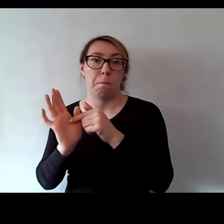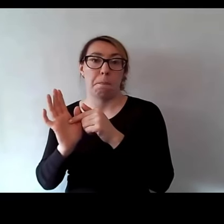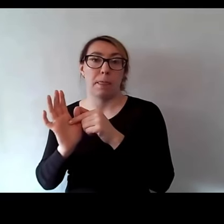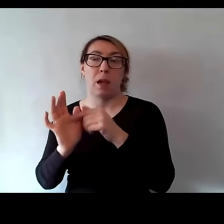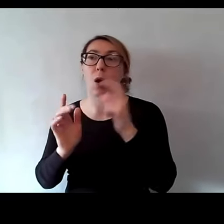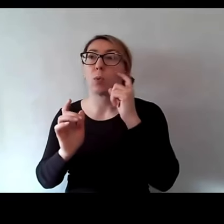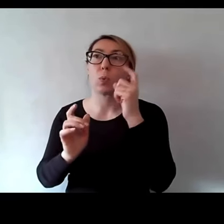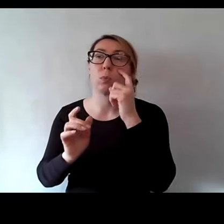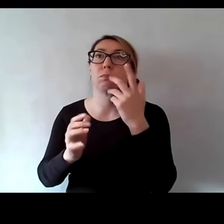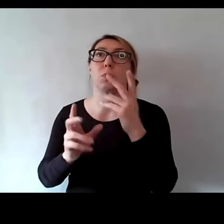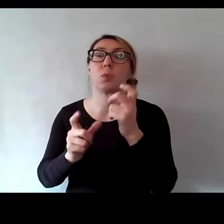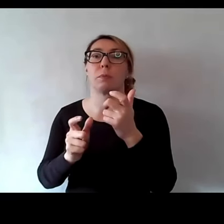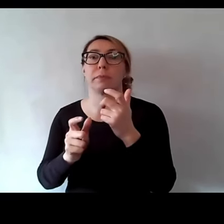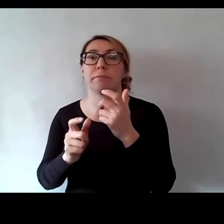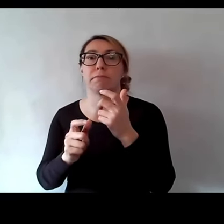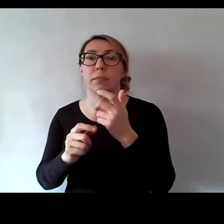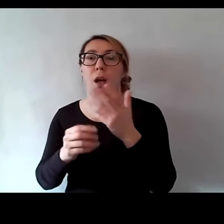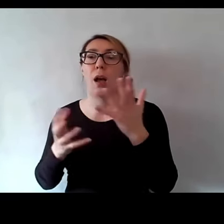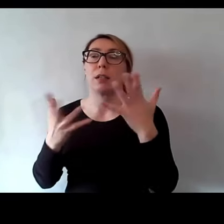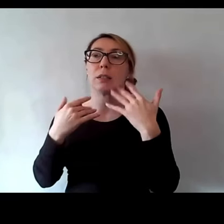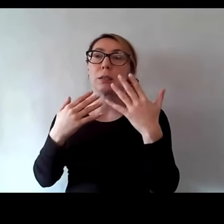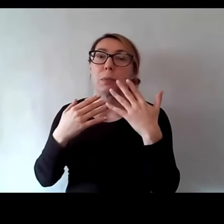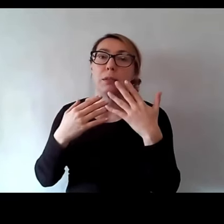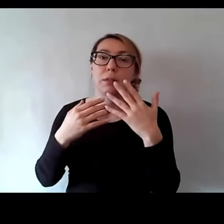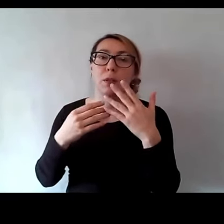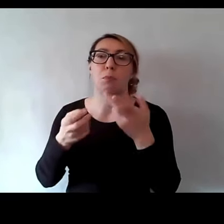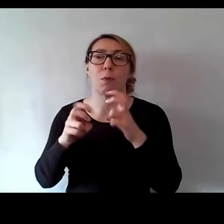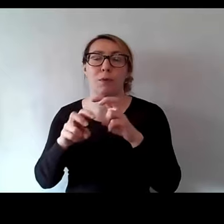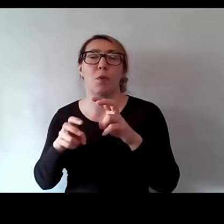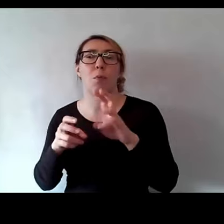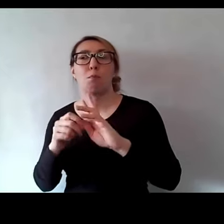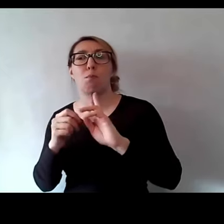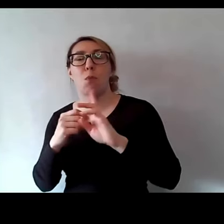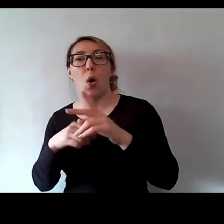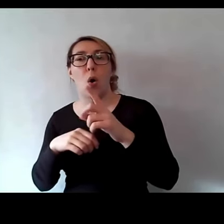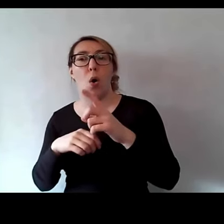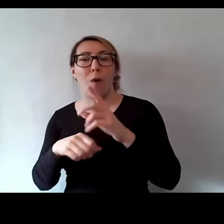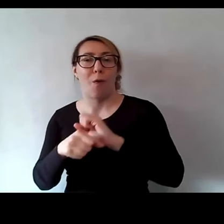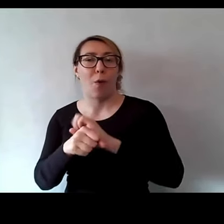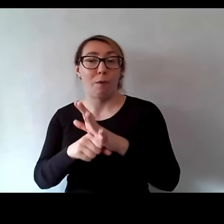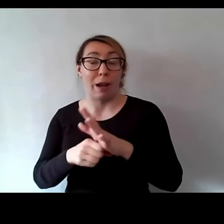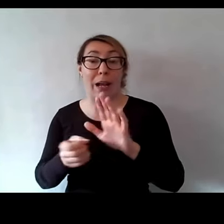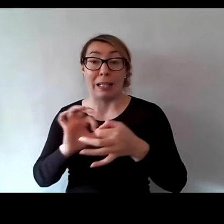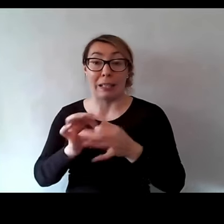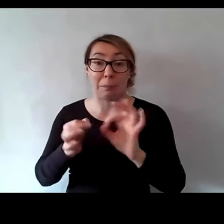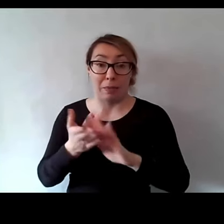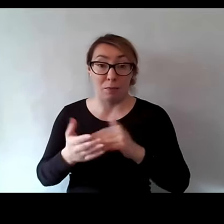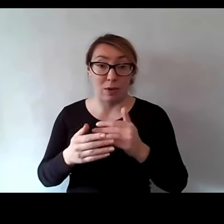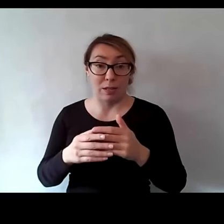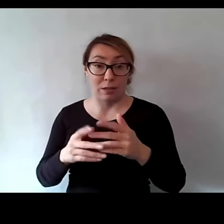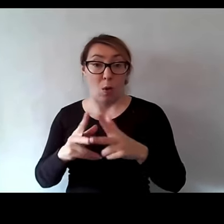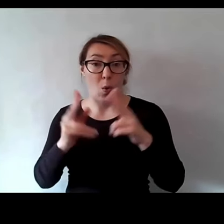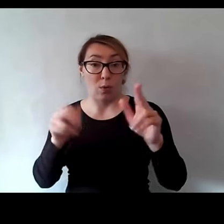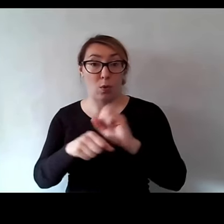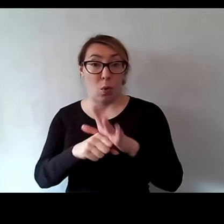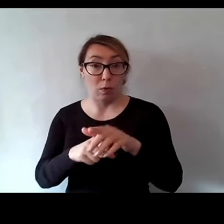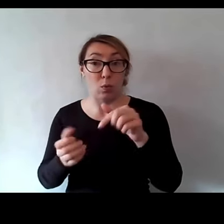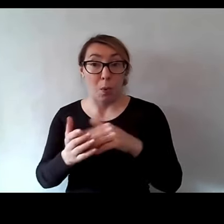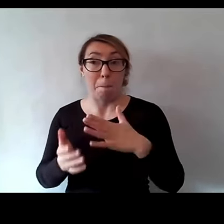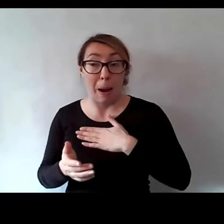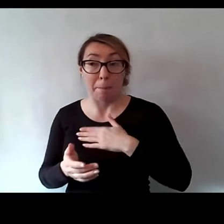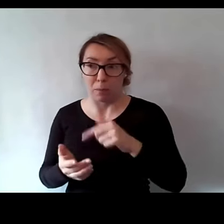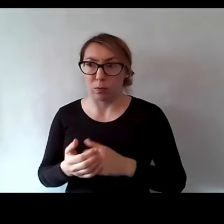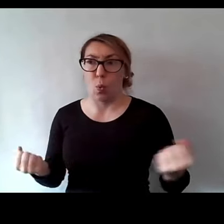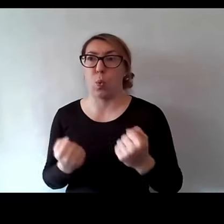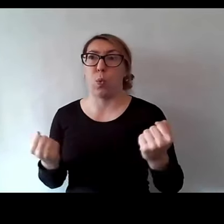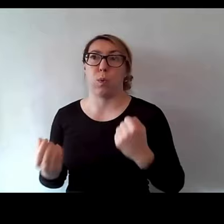bo to już tak naprawdę spacer powstał po COVID-zie, ale mówili, że gdyby w czasach COVID-u mieli coś takiego, to to byłaby bomba, nie, że